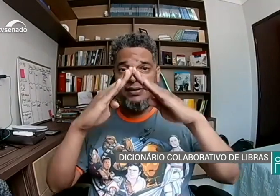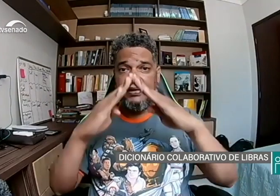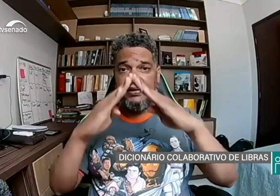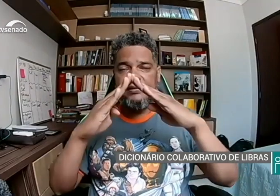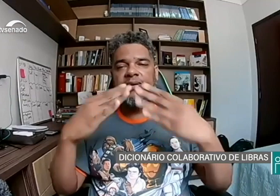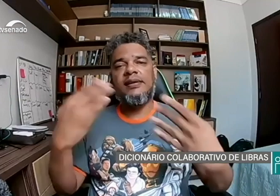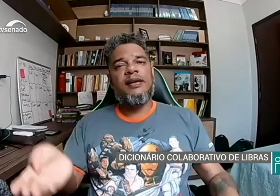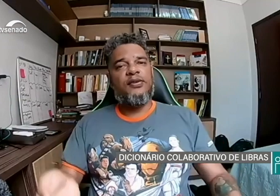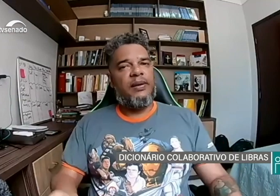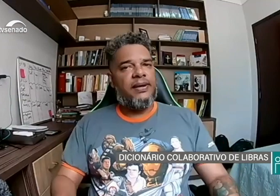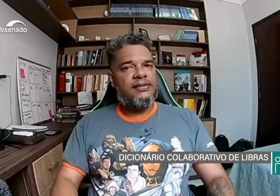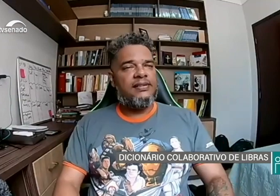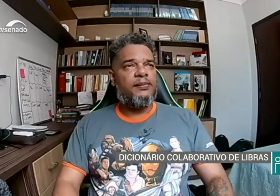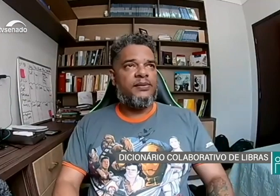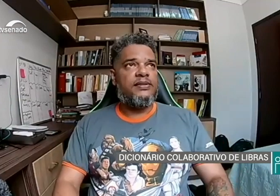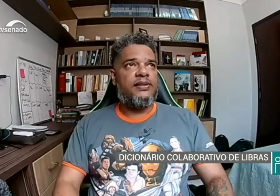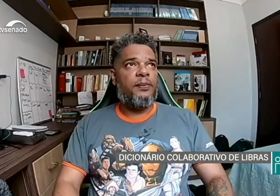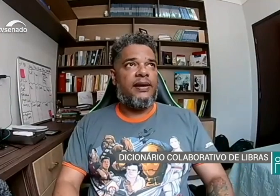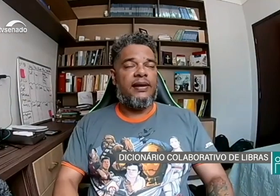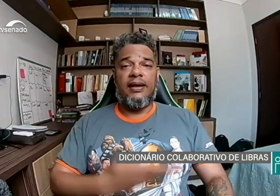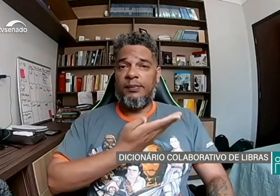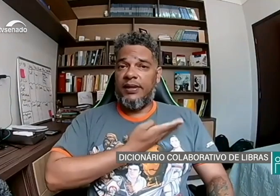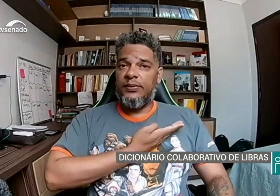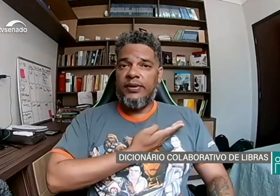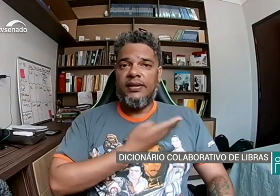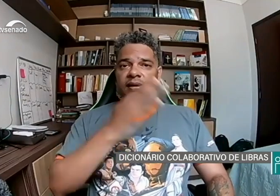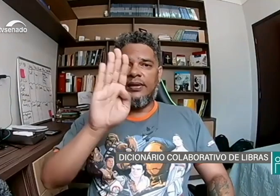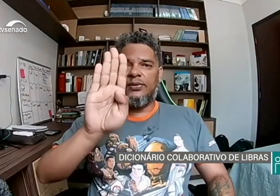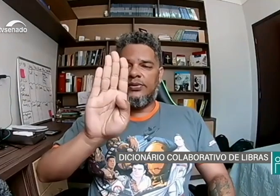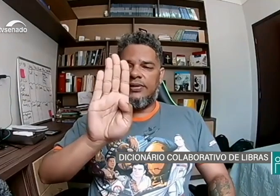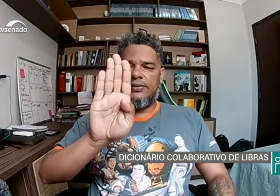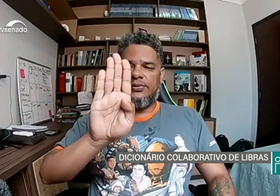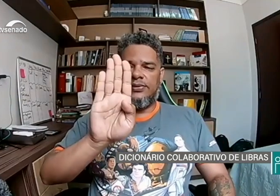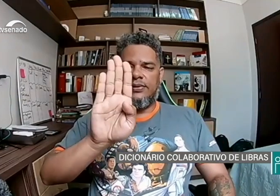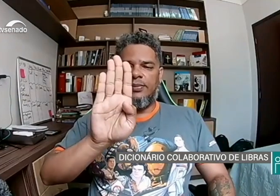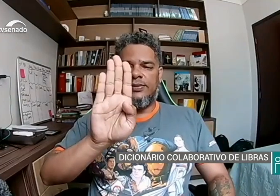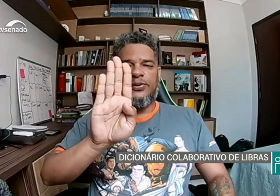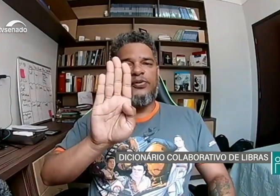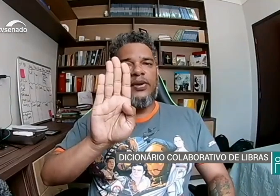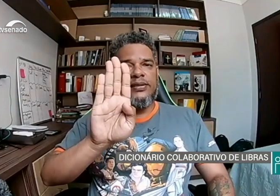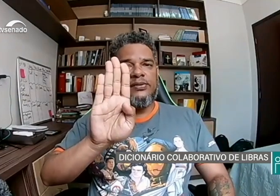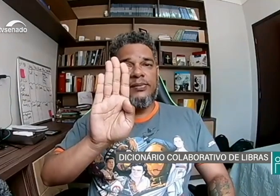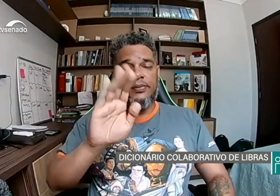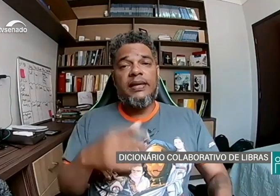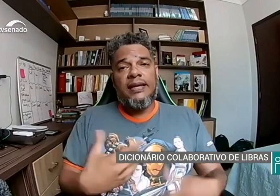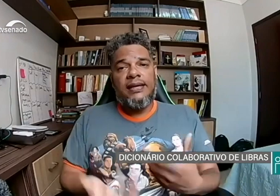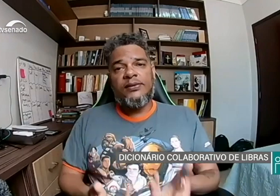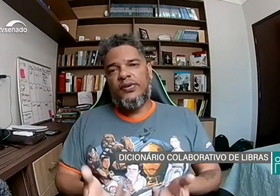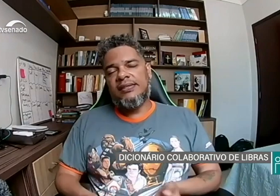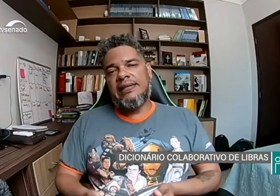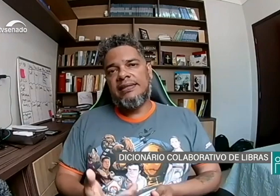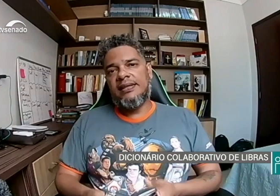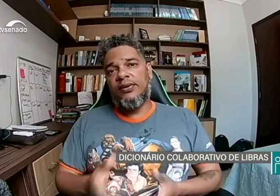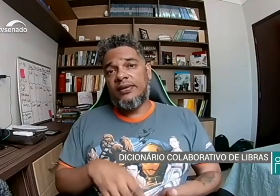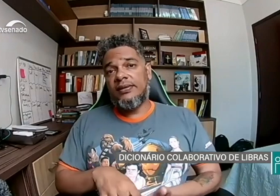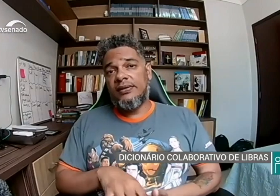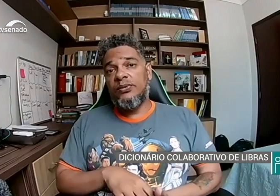casa, vai aparecer também o sinal para amigo e todas elas usam a mesma configuração de mão. E isso facilita na hora do